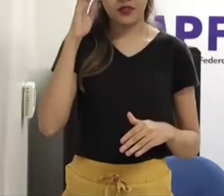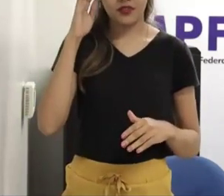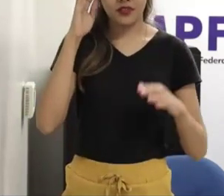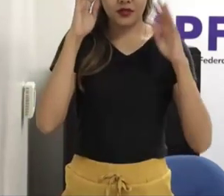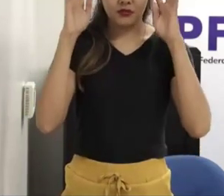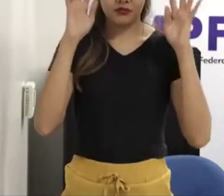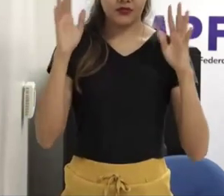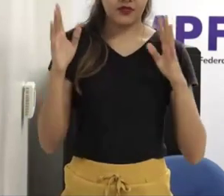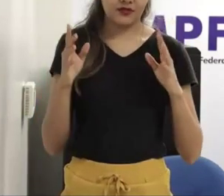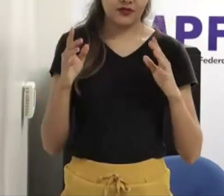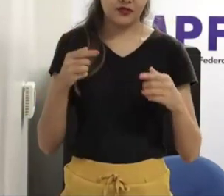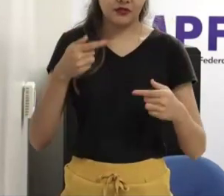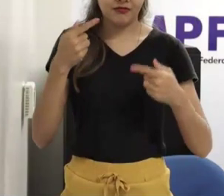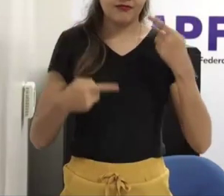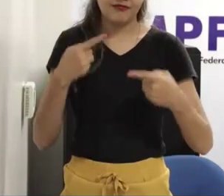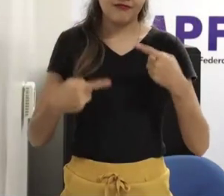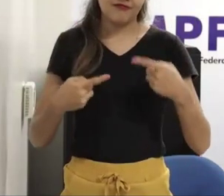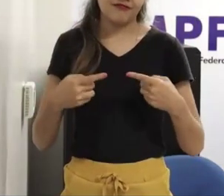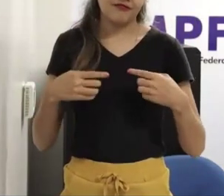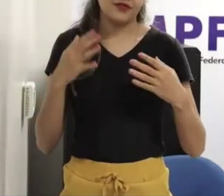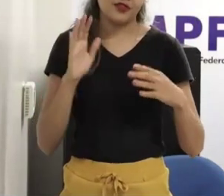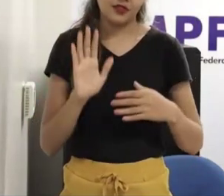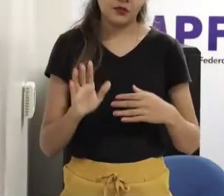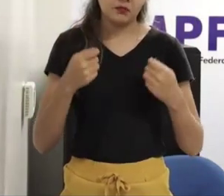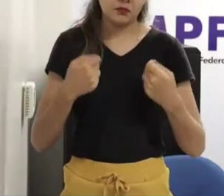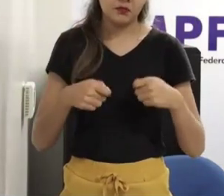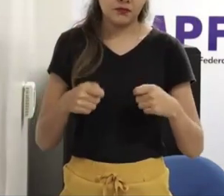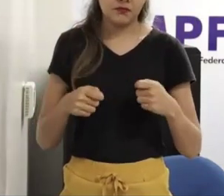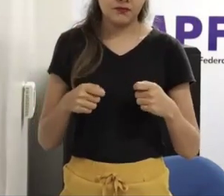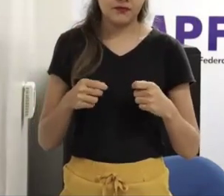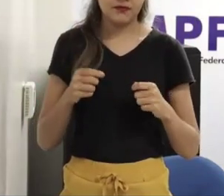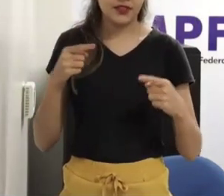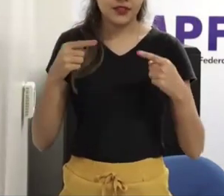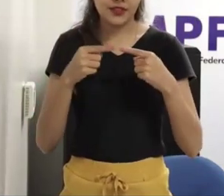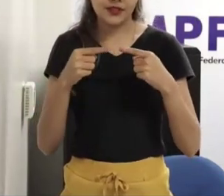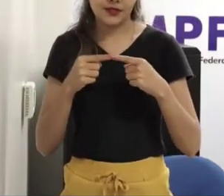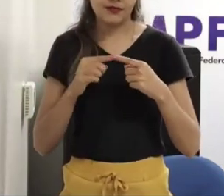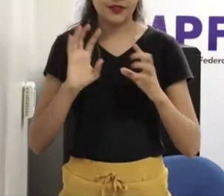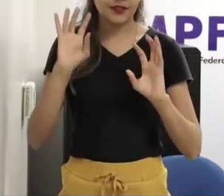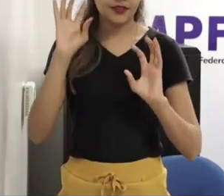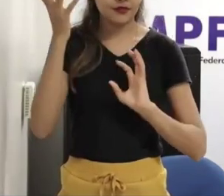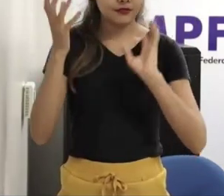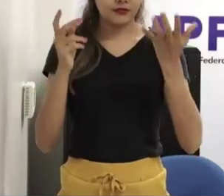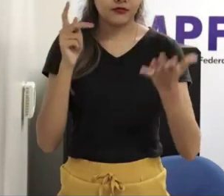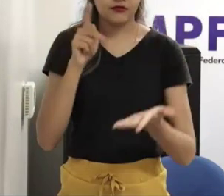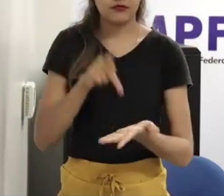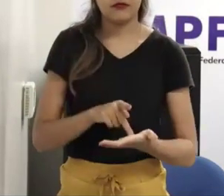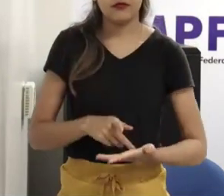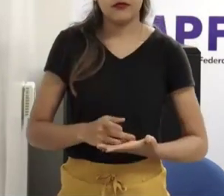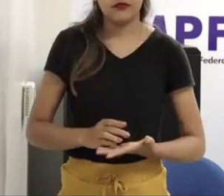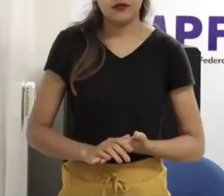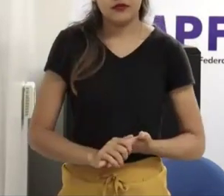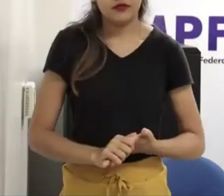é doutor Itor é o nosso é principal propósito com